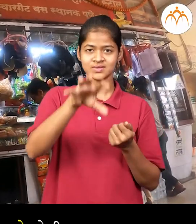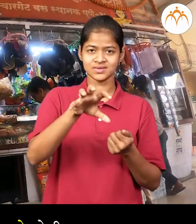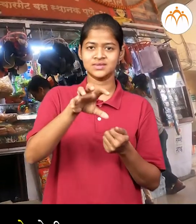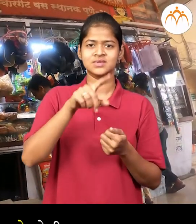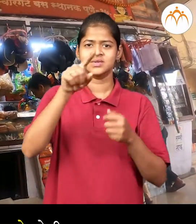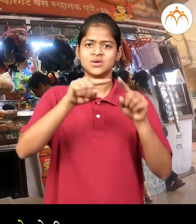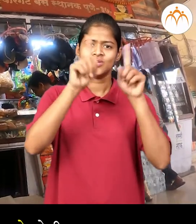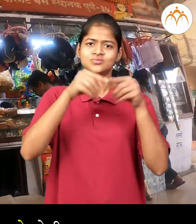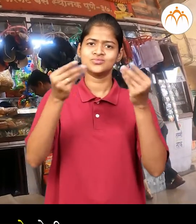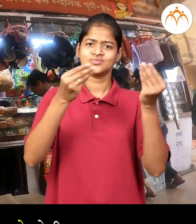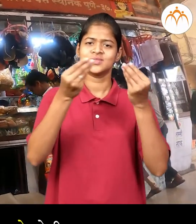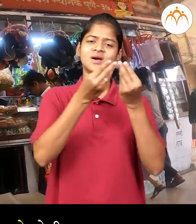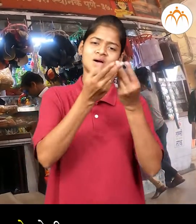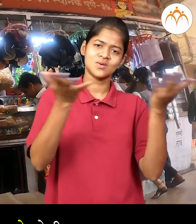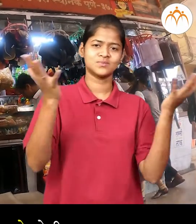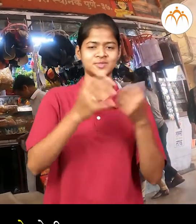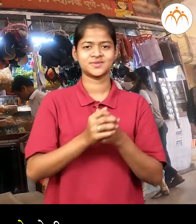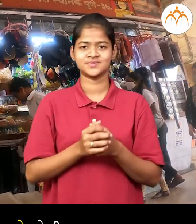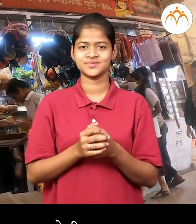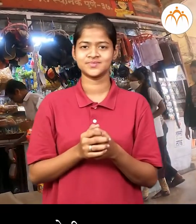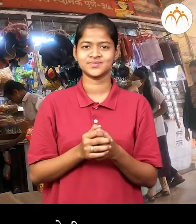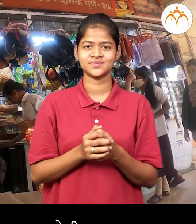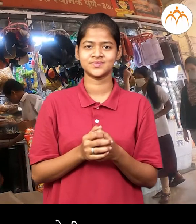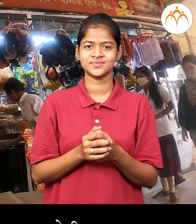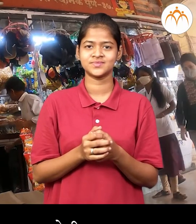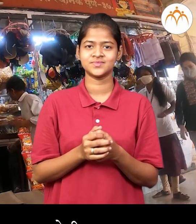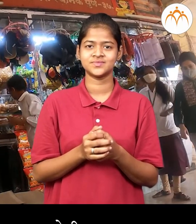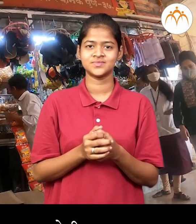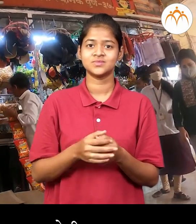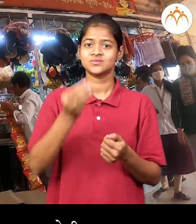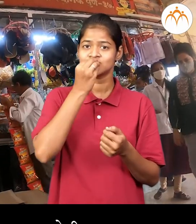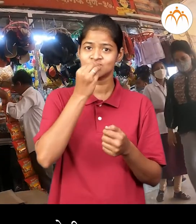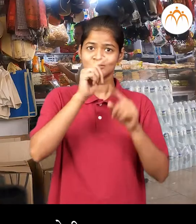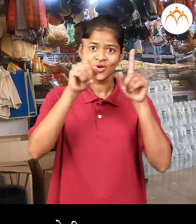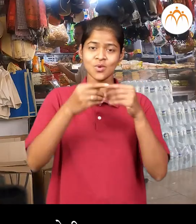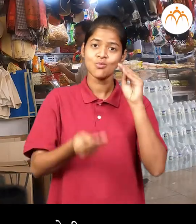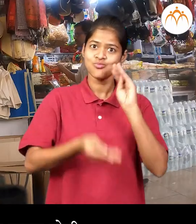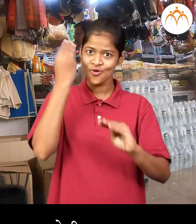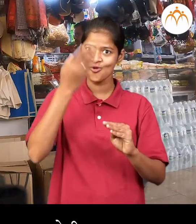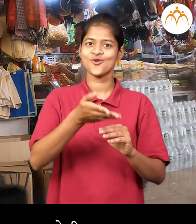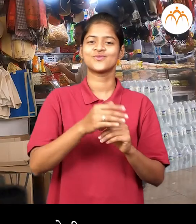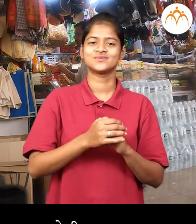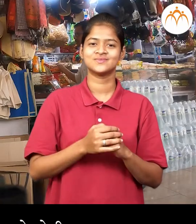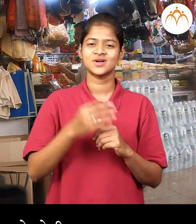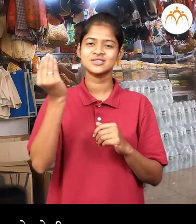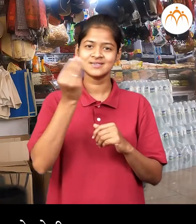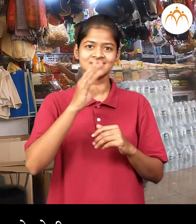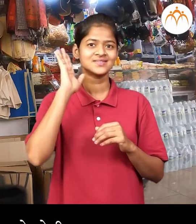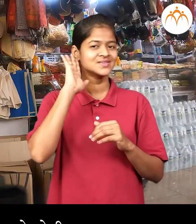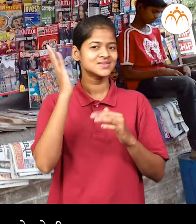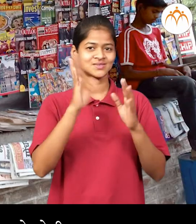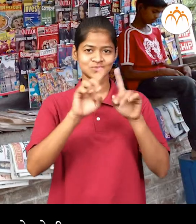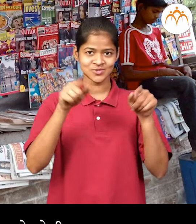स्थानकावर खूप दुकान होती खाउची दुकान सगलात जास्त होती काही